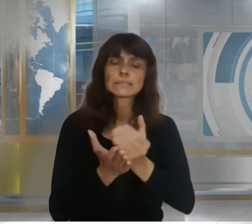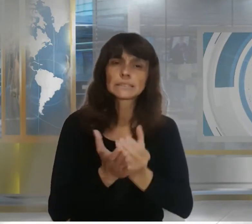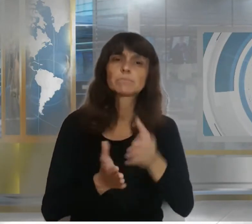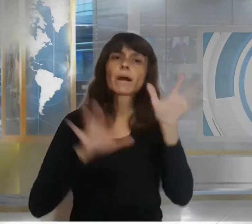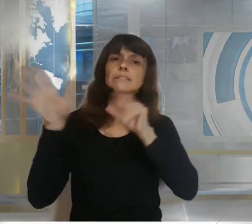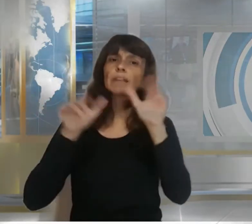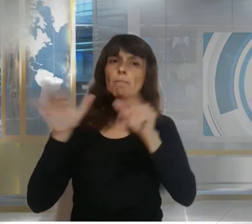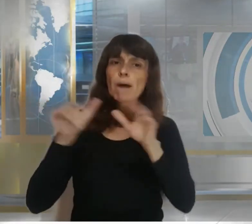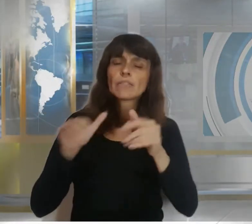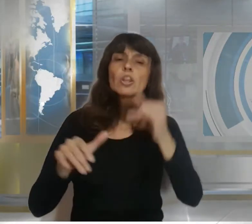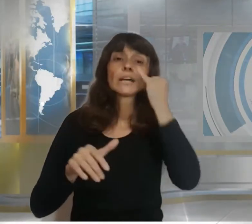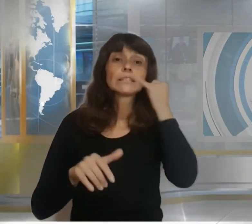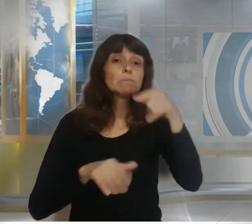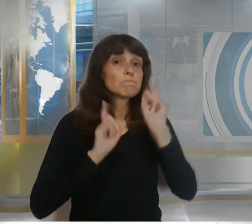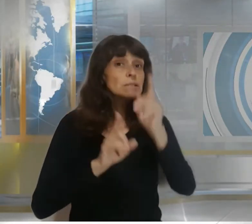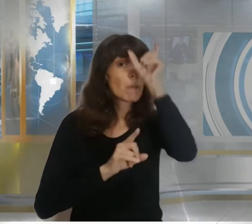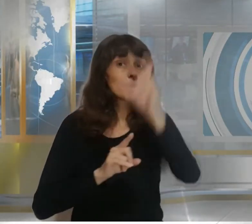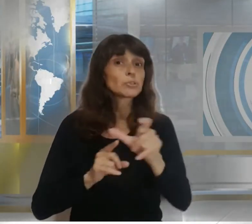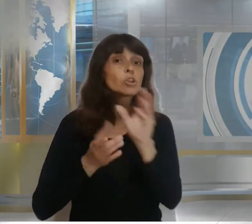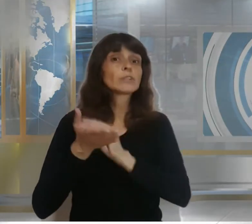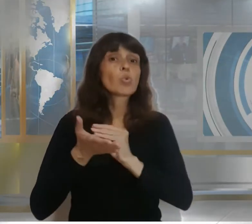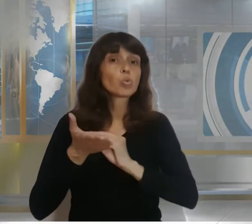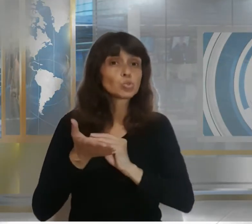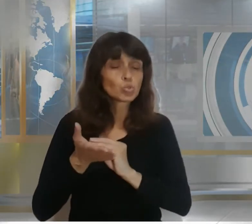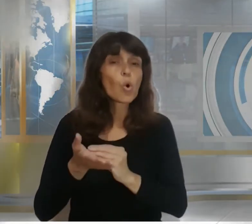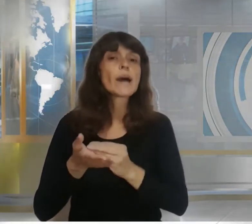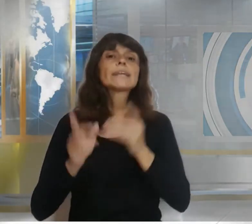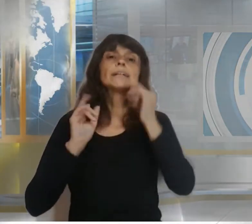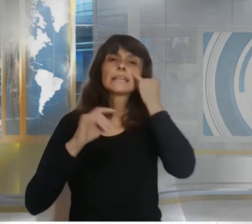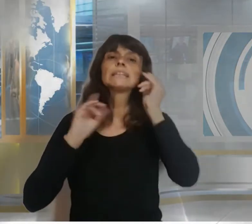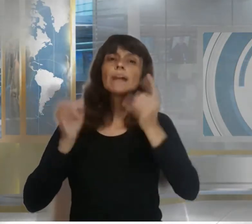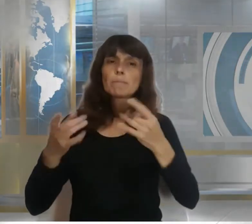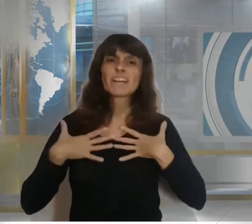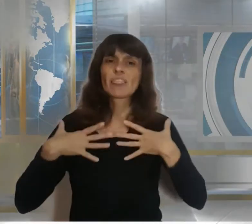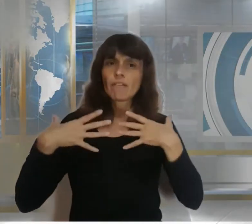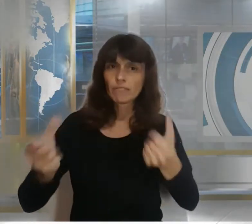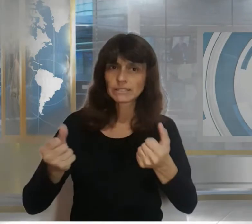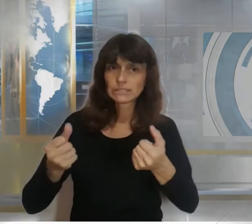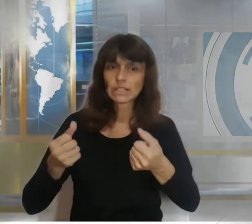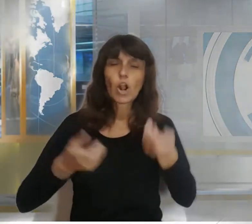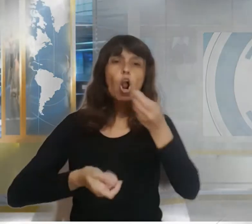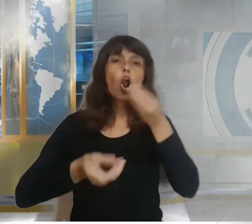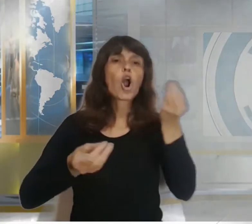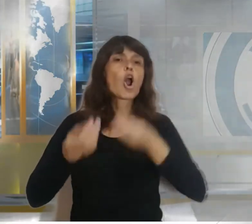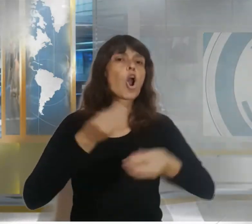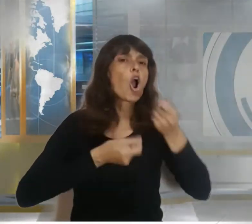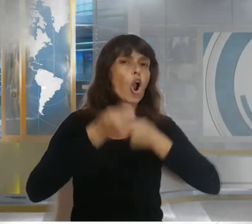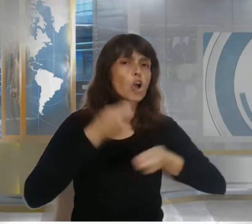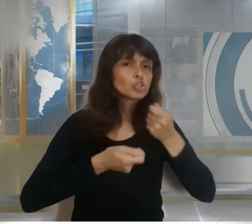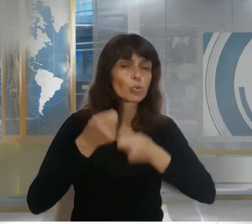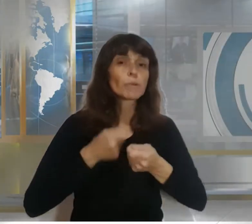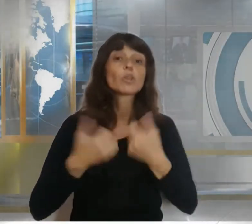a las asociaciones de defensa del consumidor a fin de ser informados de las distintas etapas del citado procedimiento